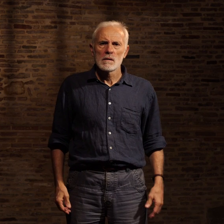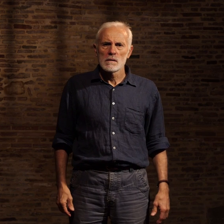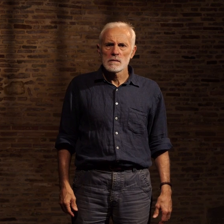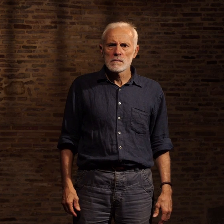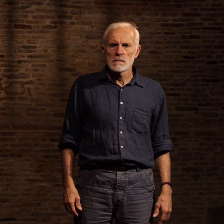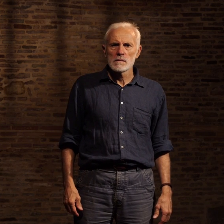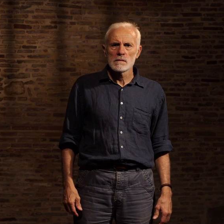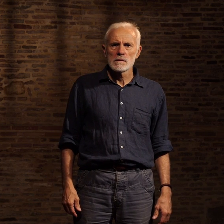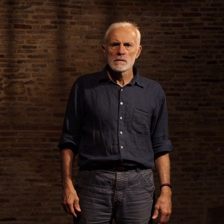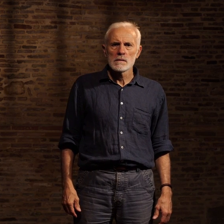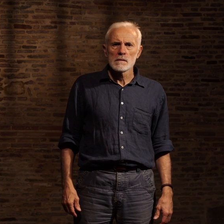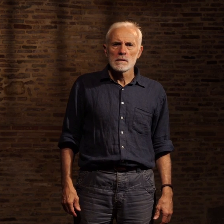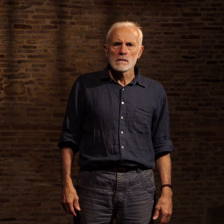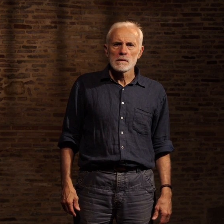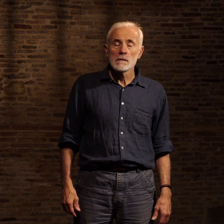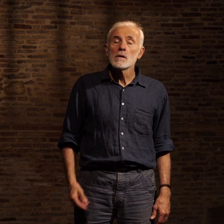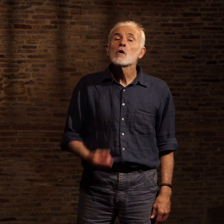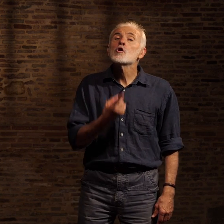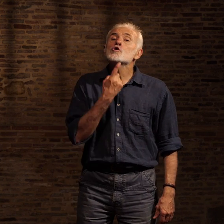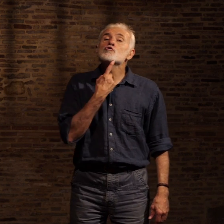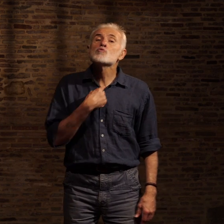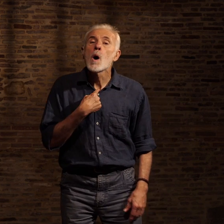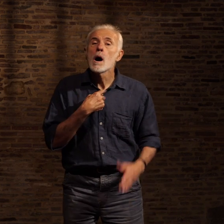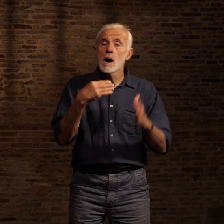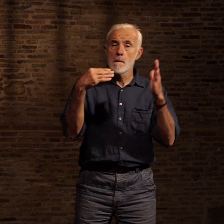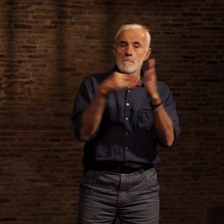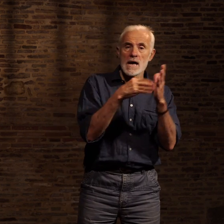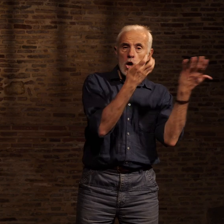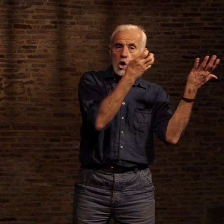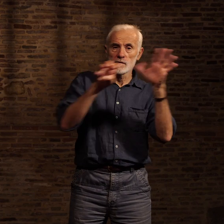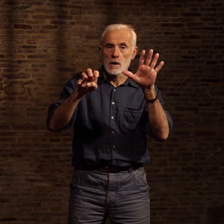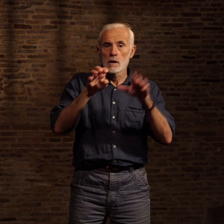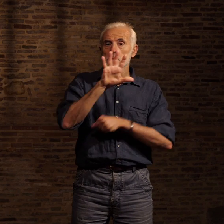En juin 1956, j'ai été démobilisé.